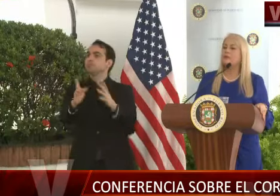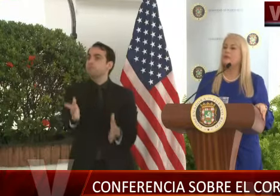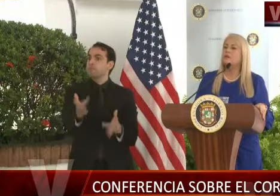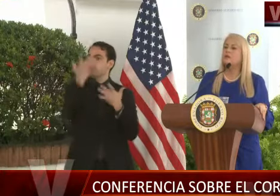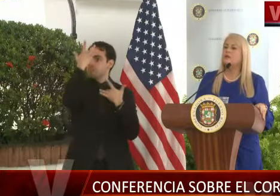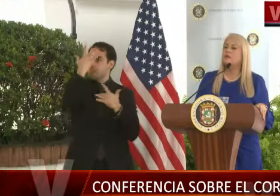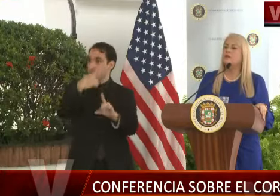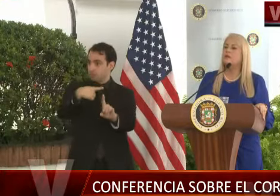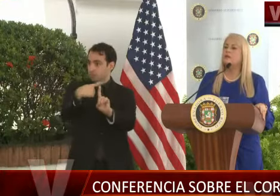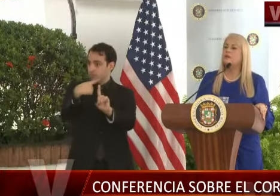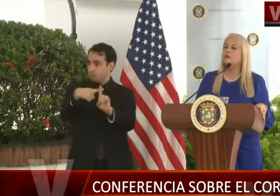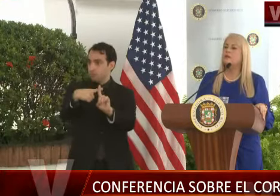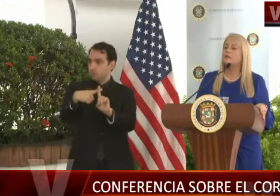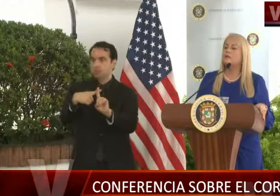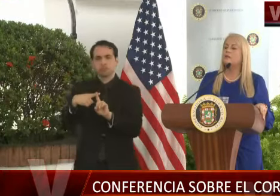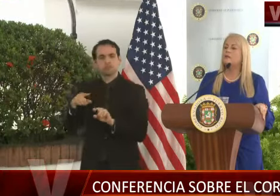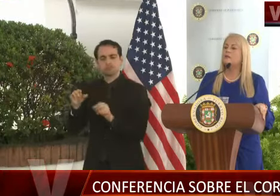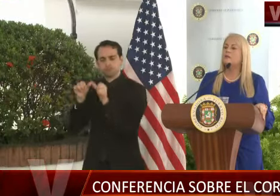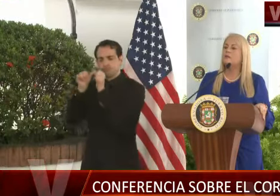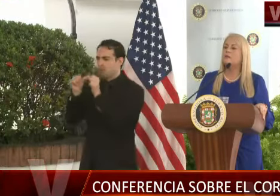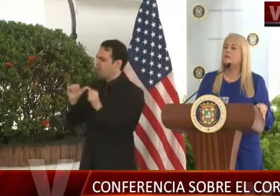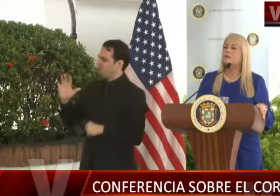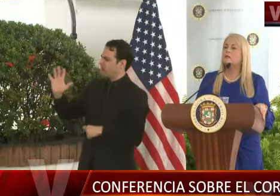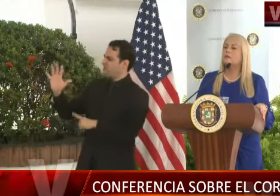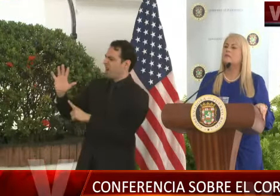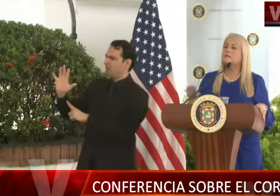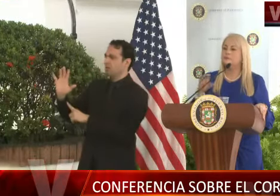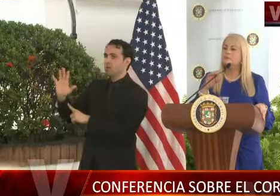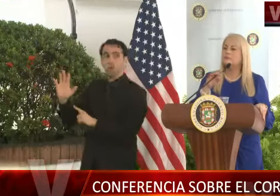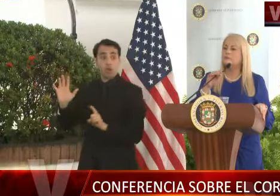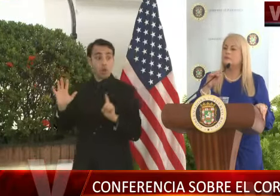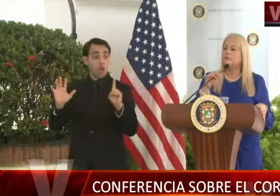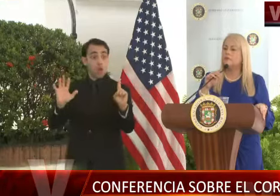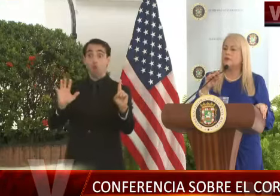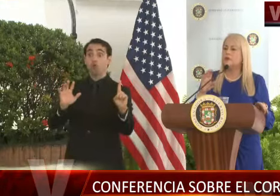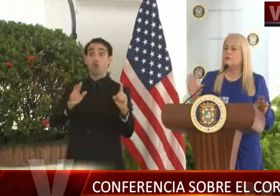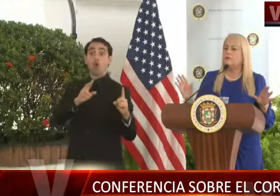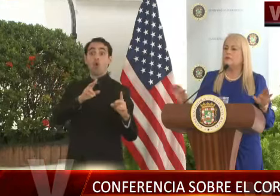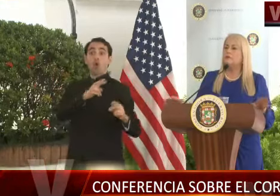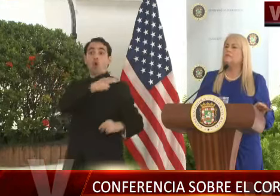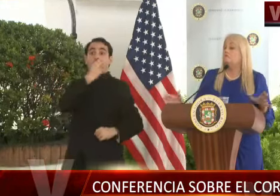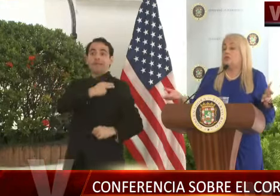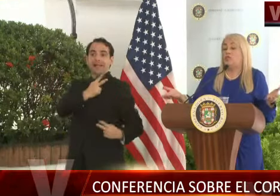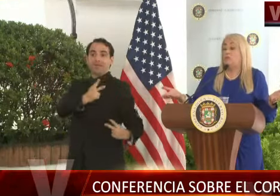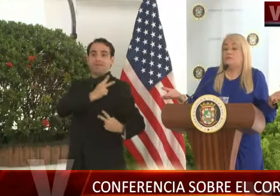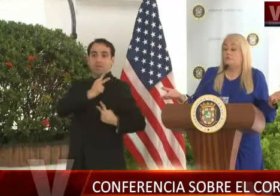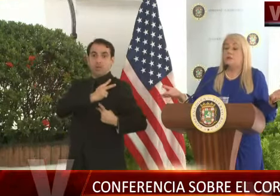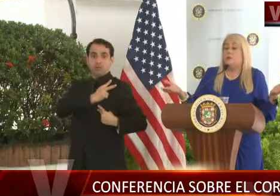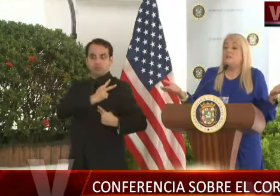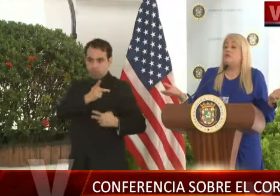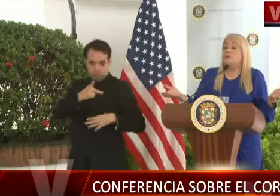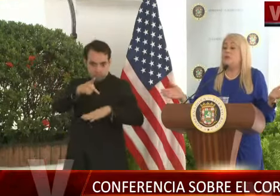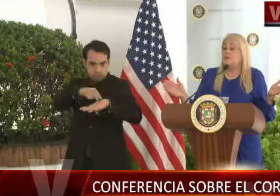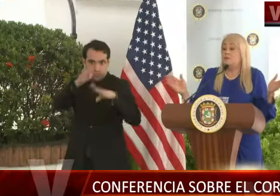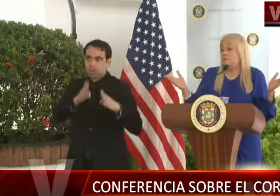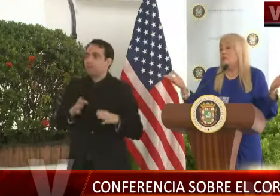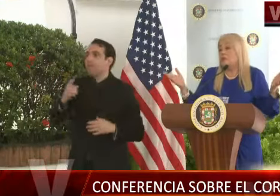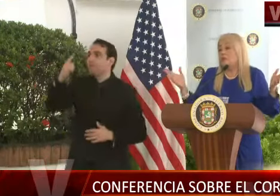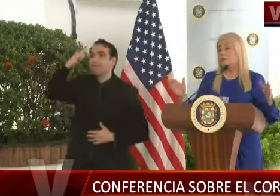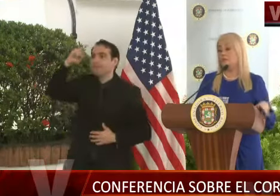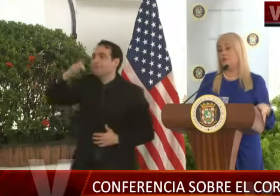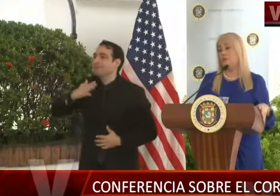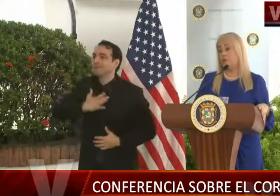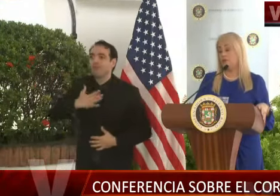seguimos insistiendo en cinco y se deja fuera ese del hospital de veteranos? Porque es un puertorriqueño que está aquí. Sí, son seis.